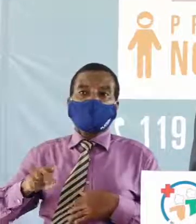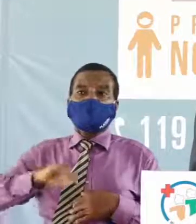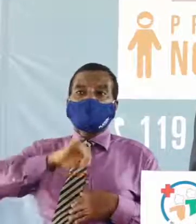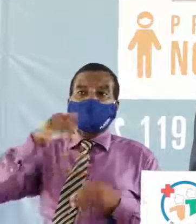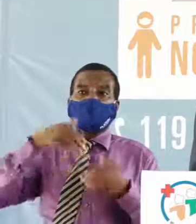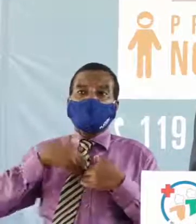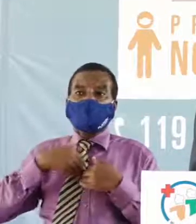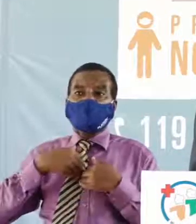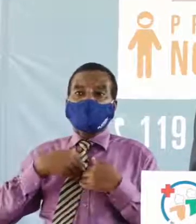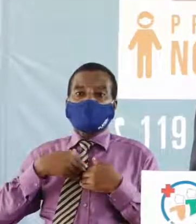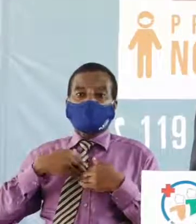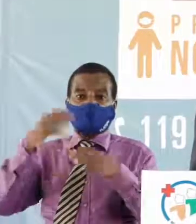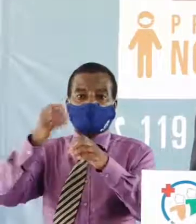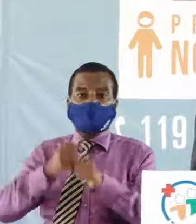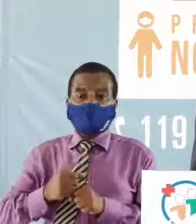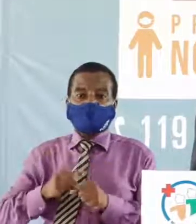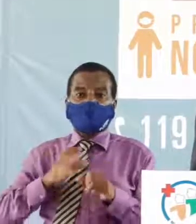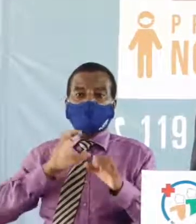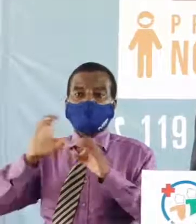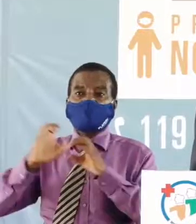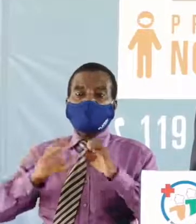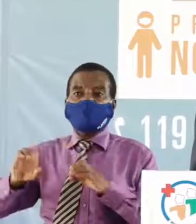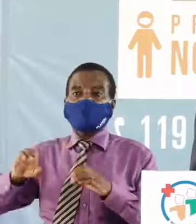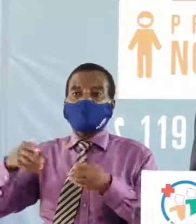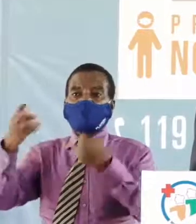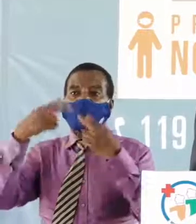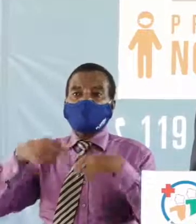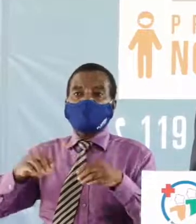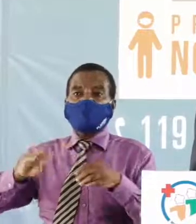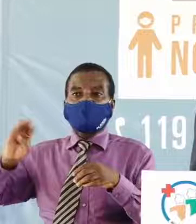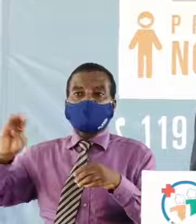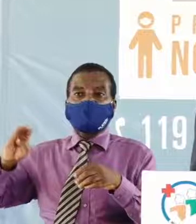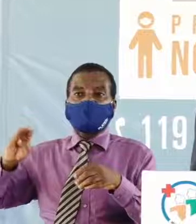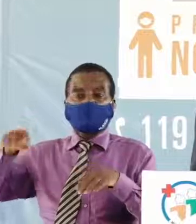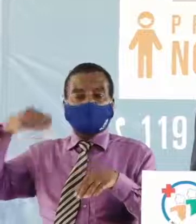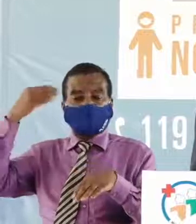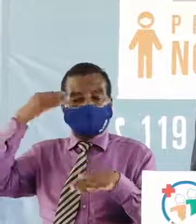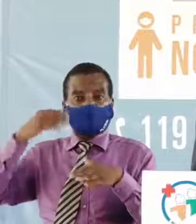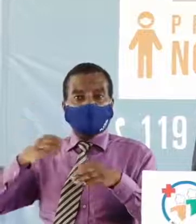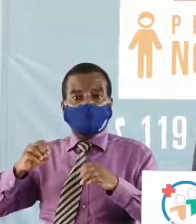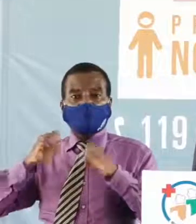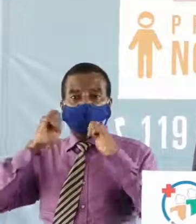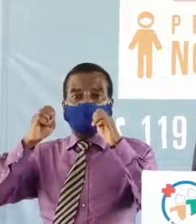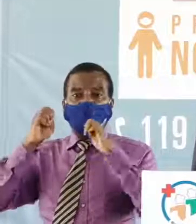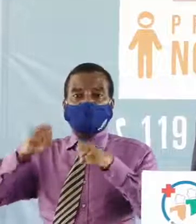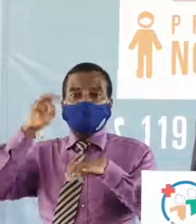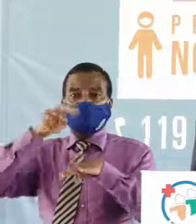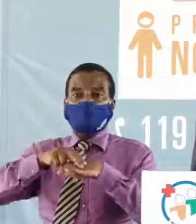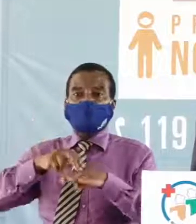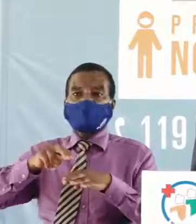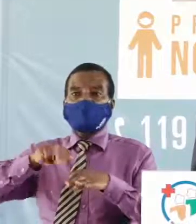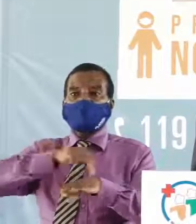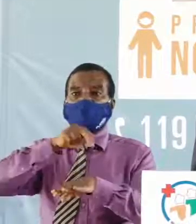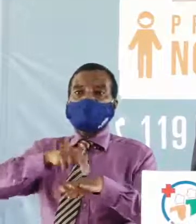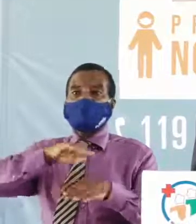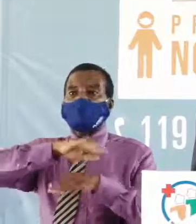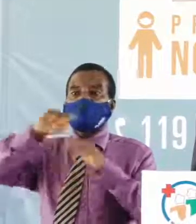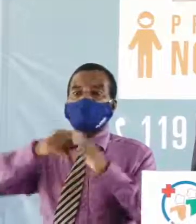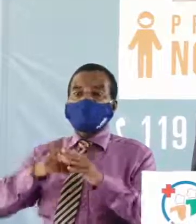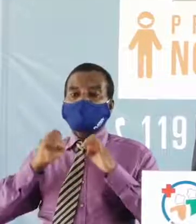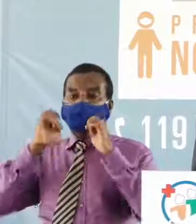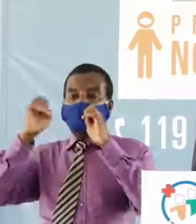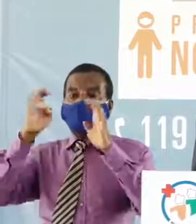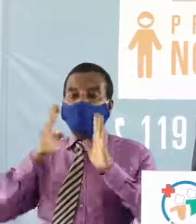reçu un communiqué émanant du ministère de l'éducation nationale informant que tous les